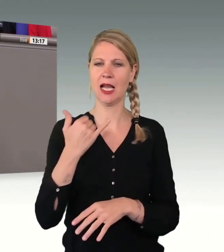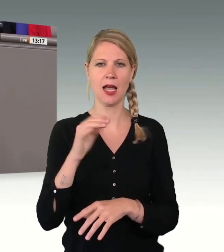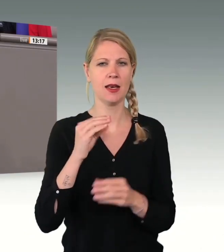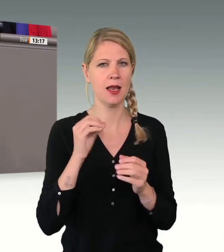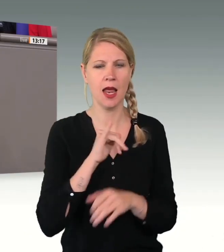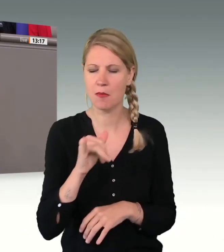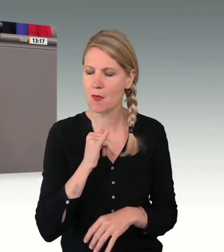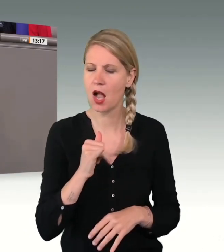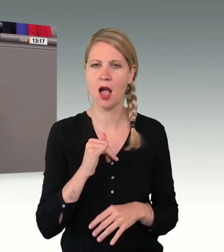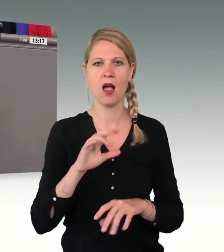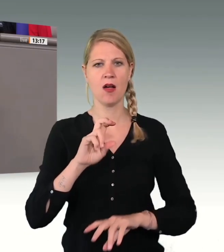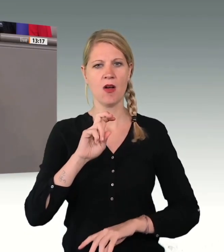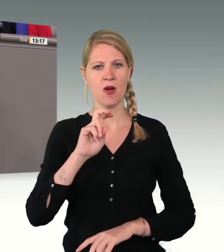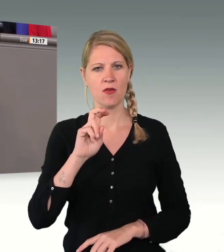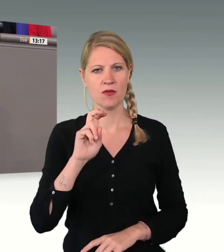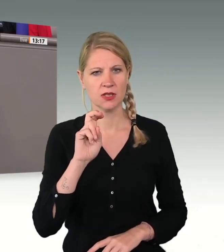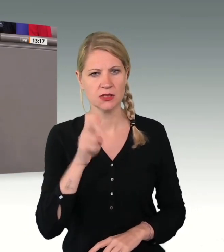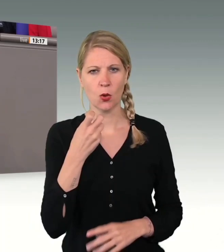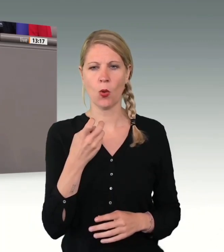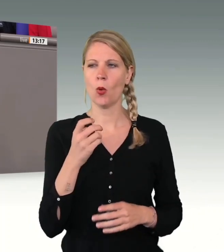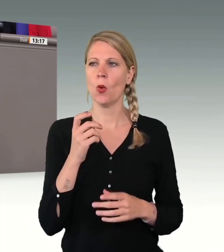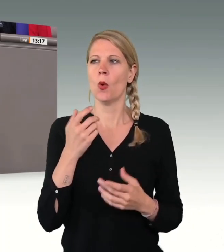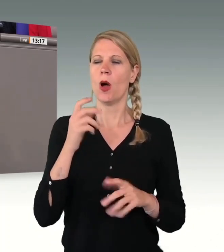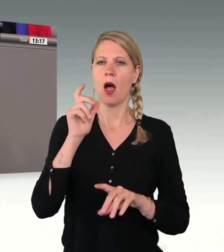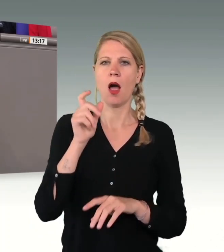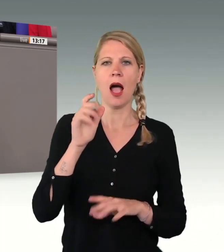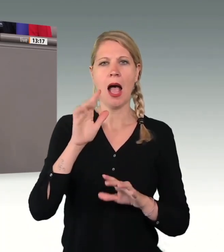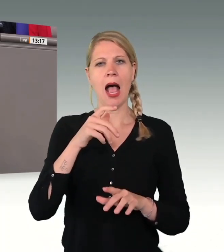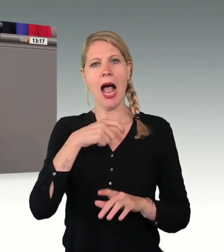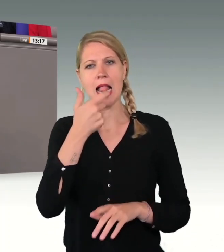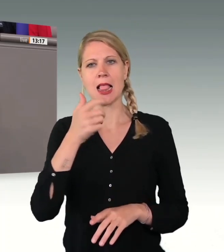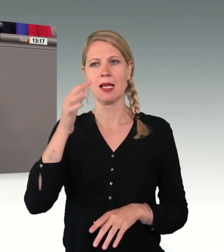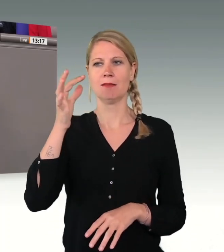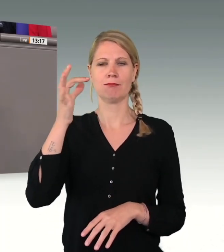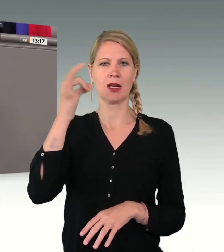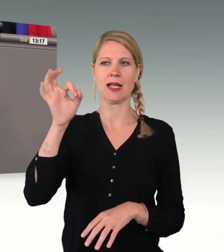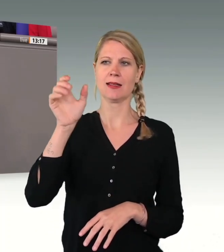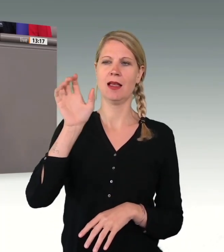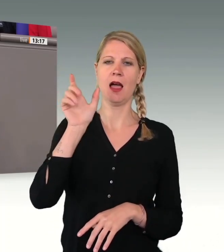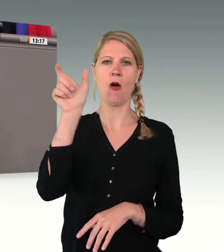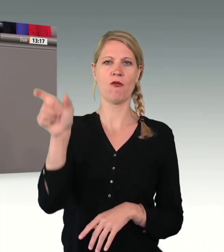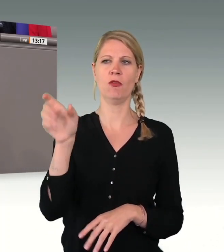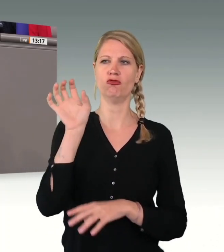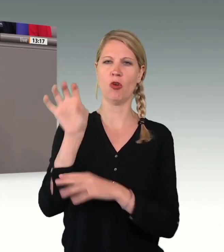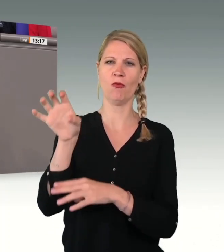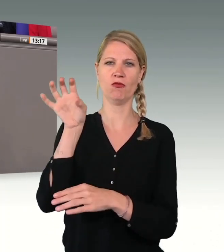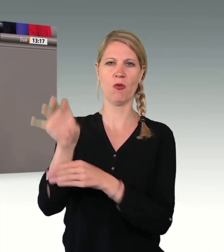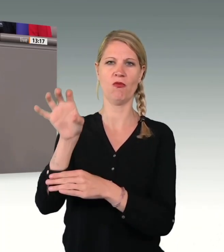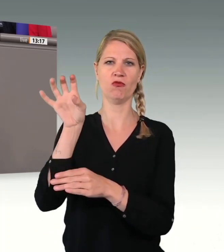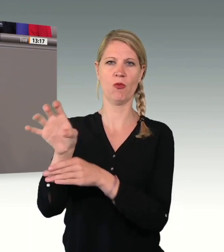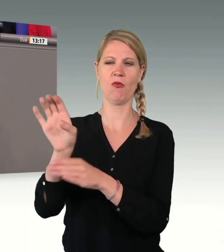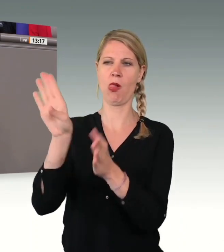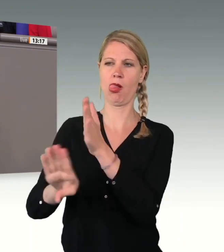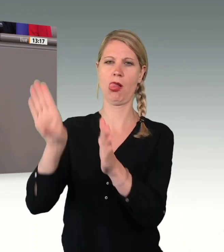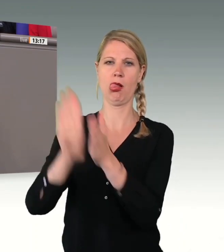unwürdige Weise unsere sehr respektable Altkanzlerin zu beschimpfen. Und deshalb sehr peinlich, sehr instrumentalisierend und sehr dämlich.